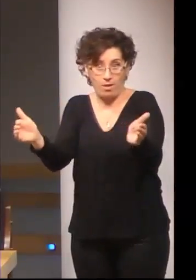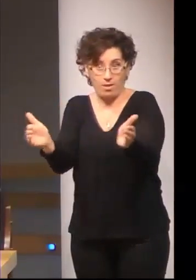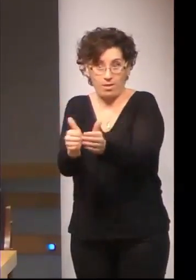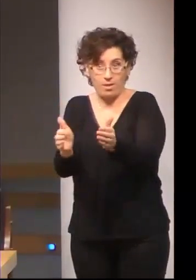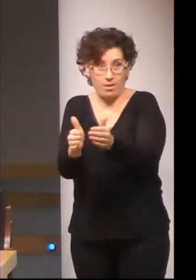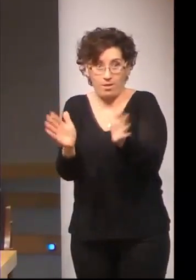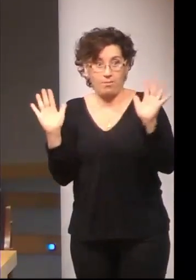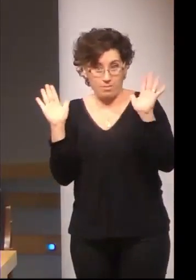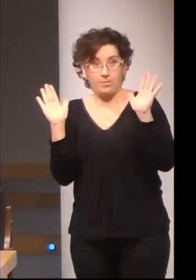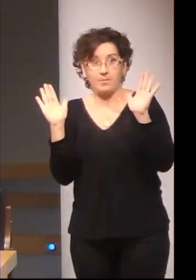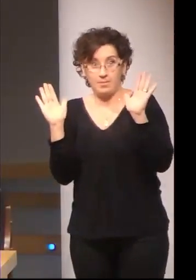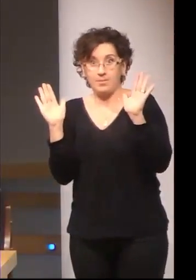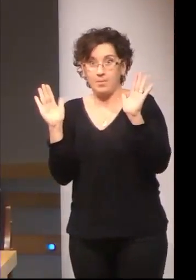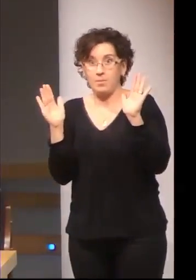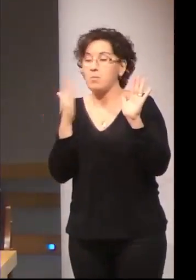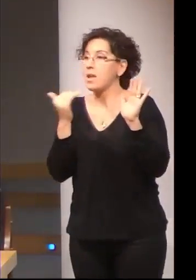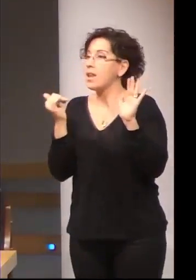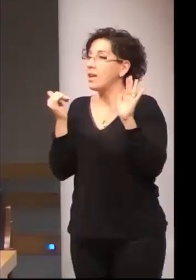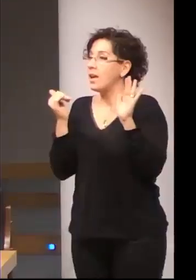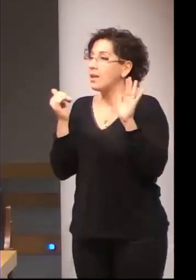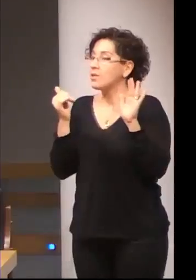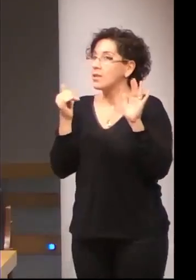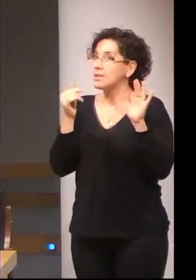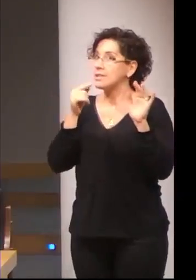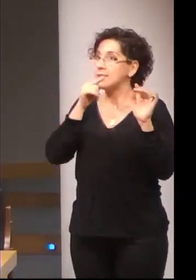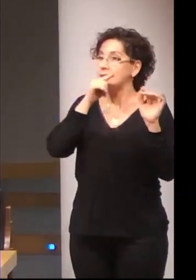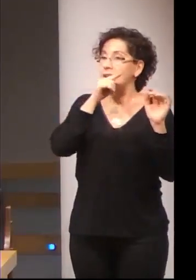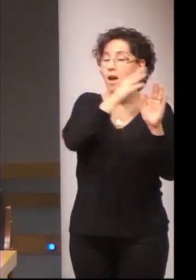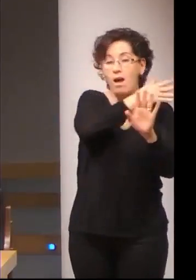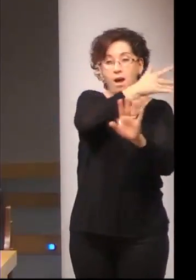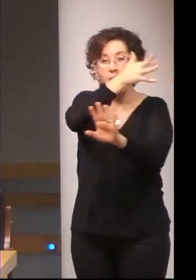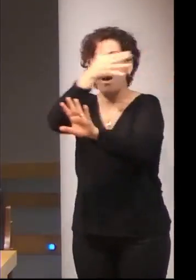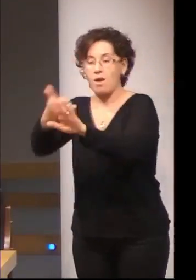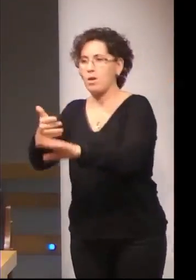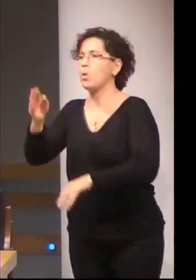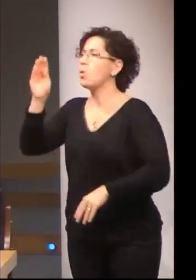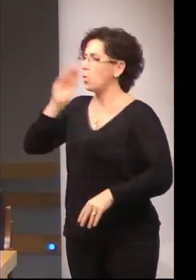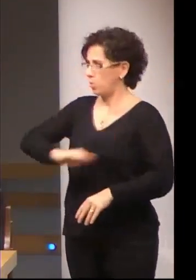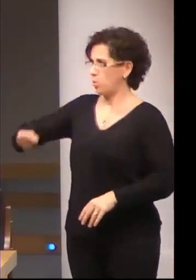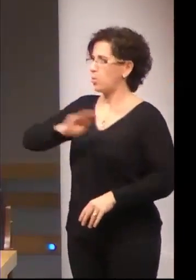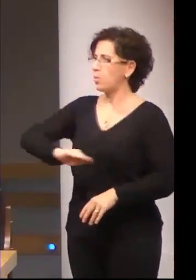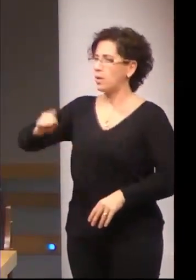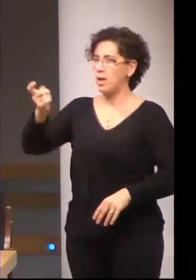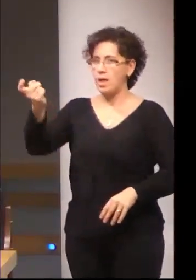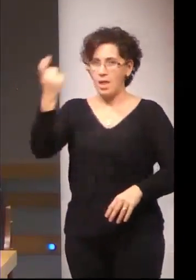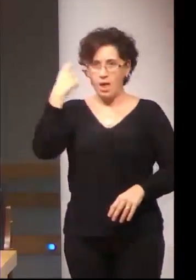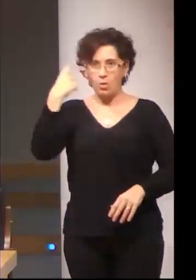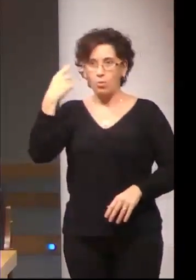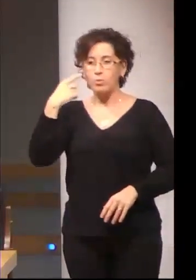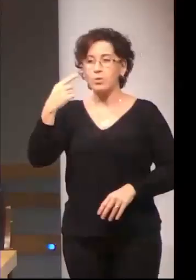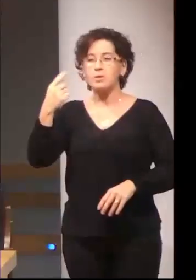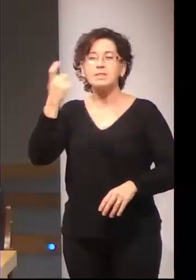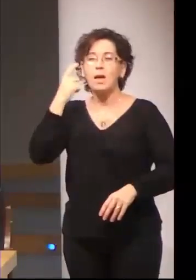Y eso también nos permite acceder a ese número grande de estudiantes, conocer esos egresados,